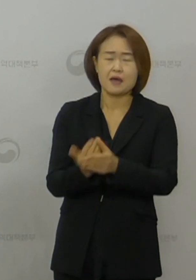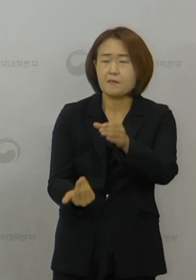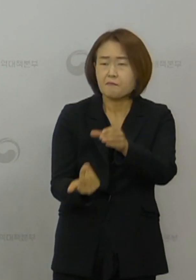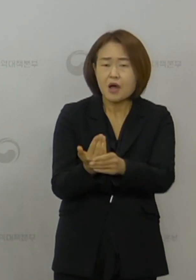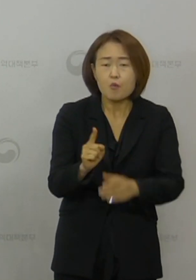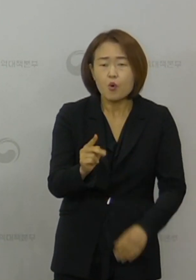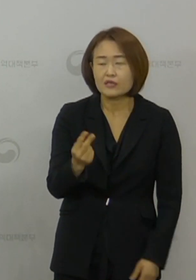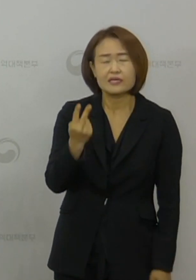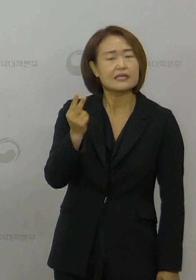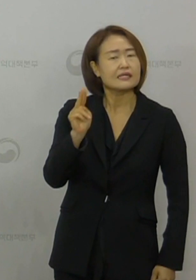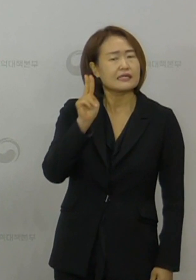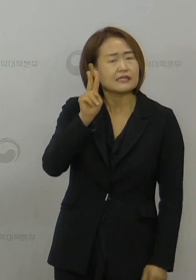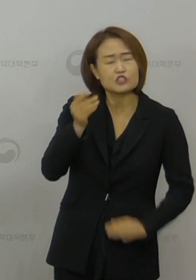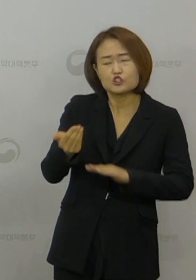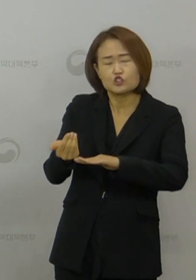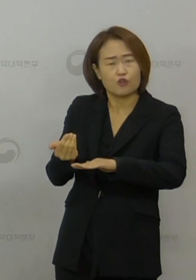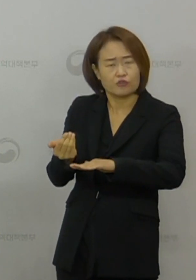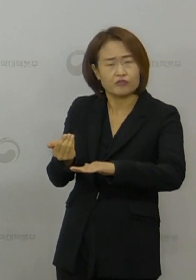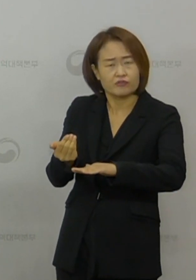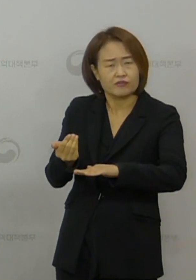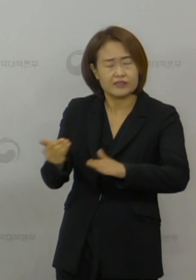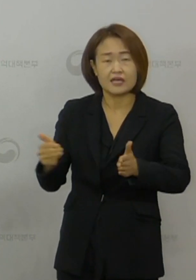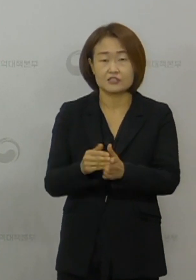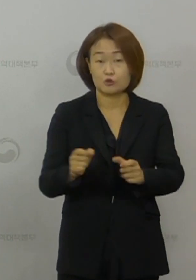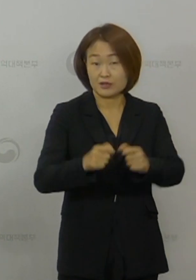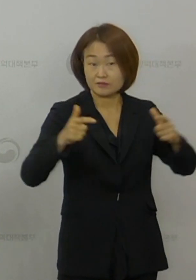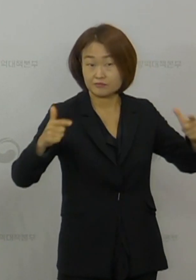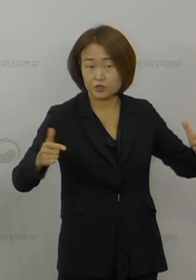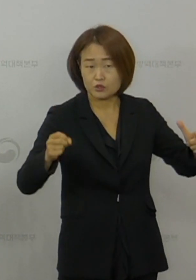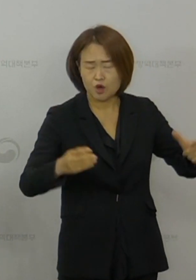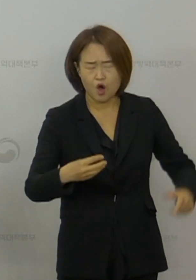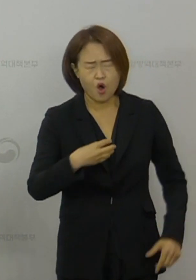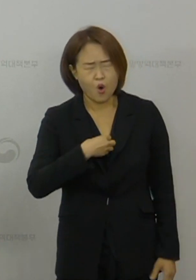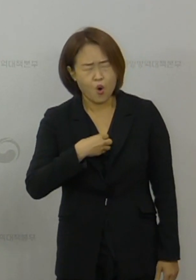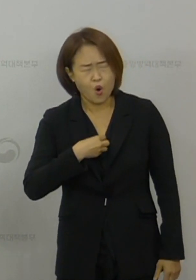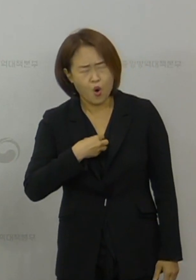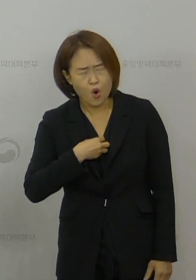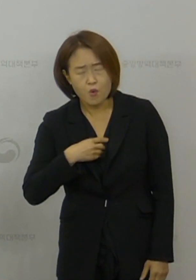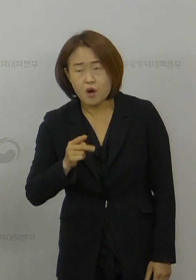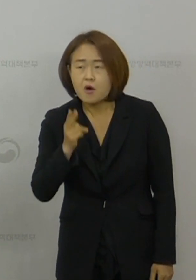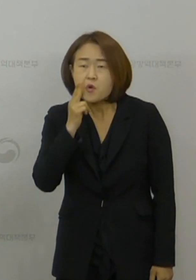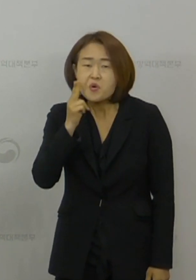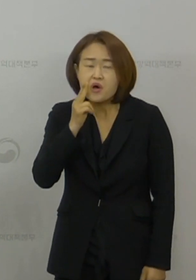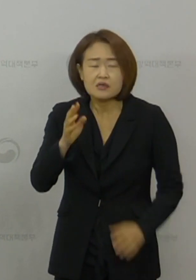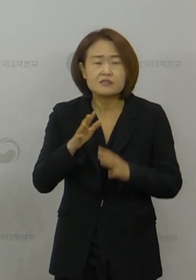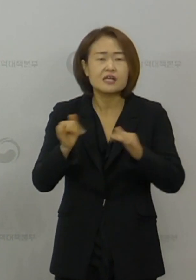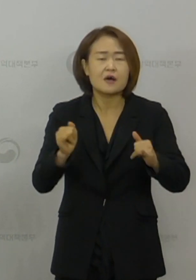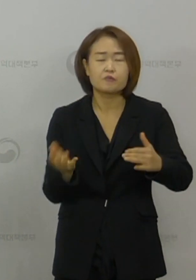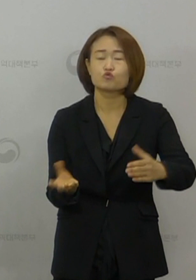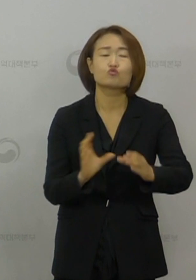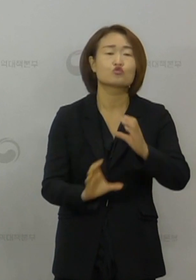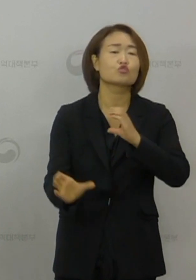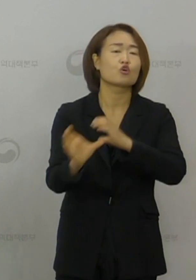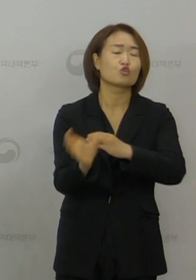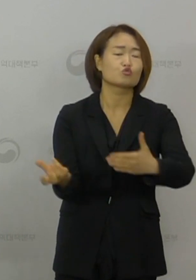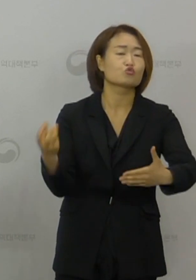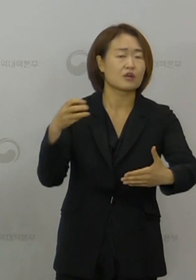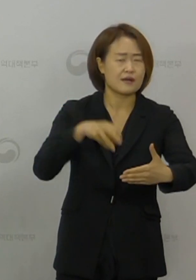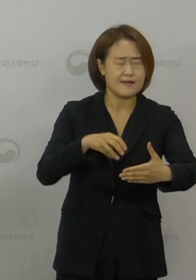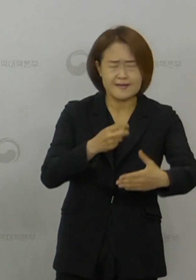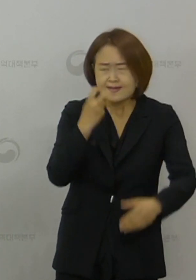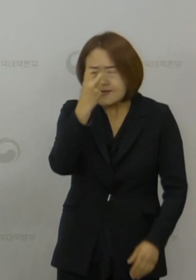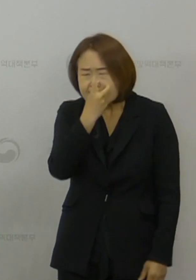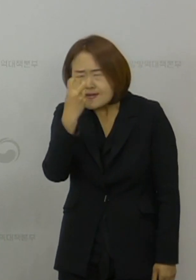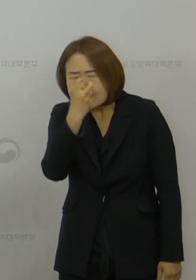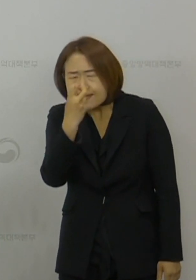이틀까지로 확대하였습니다. 또한 고위험군에 흡연자도 추가해서 관리를 강화해